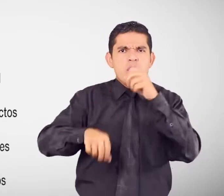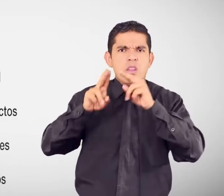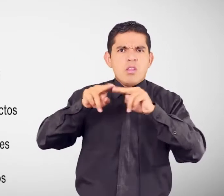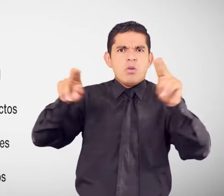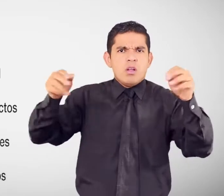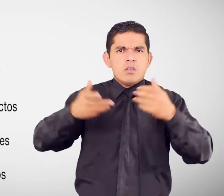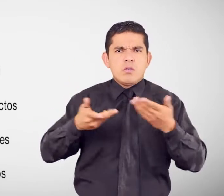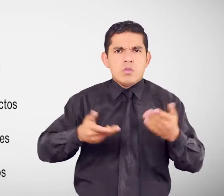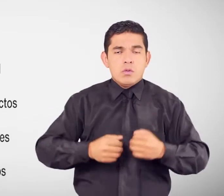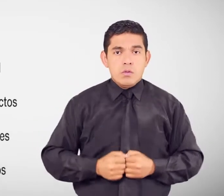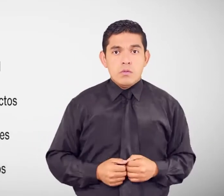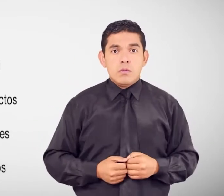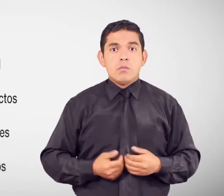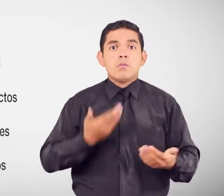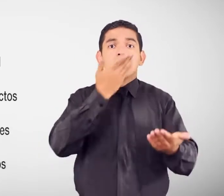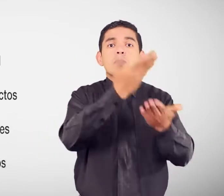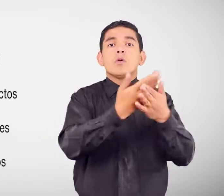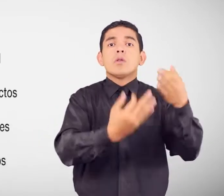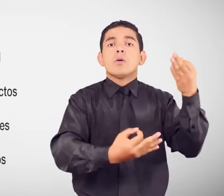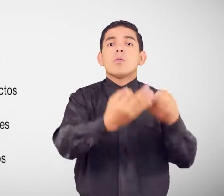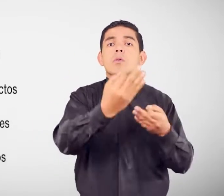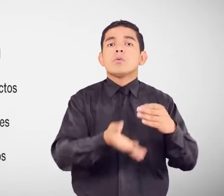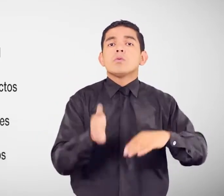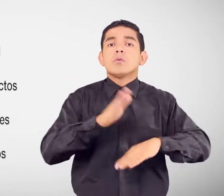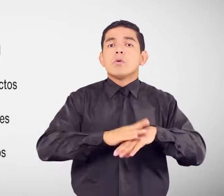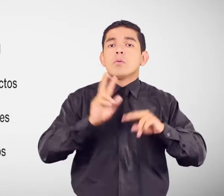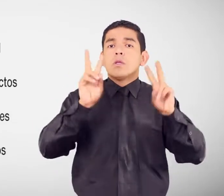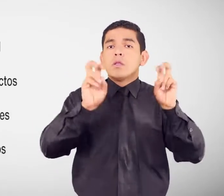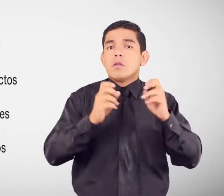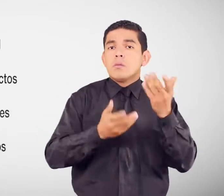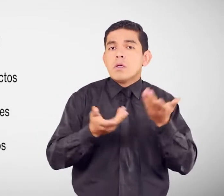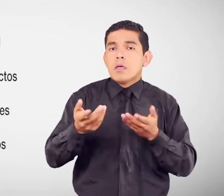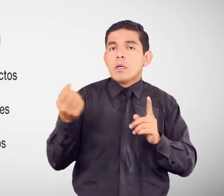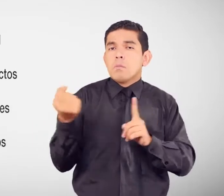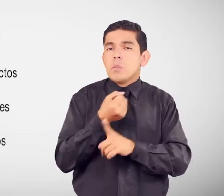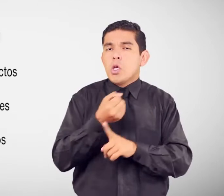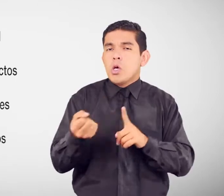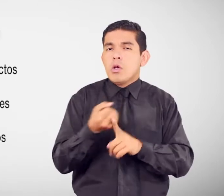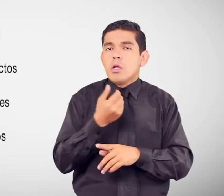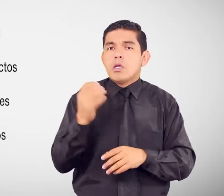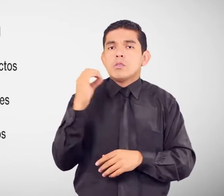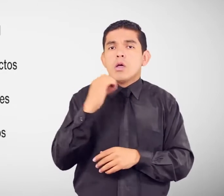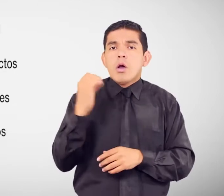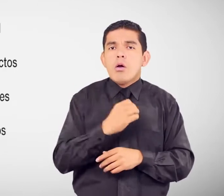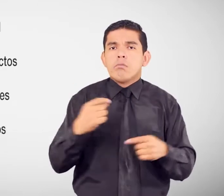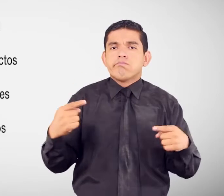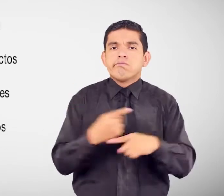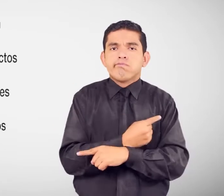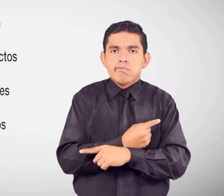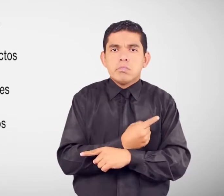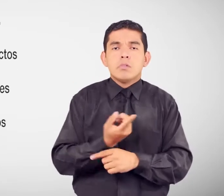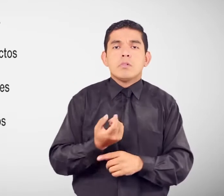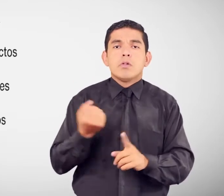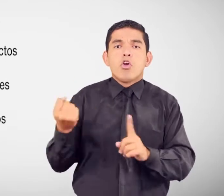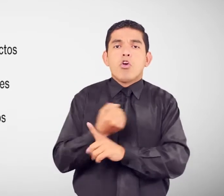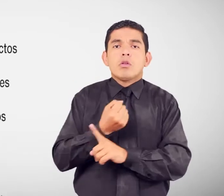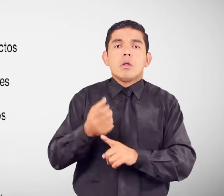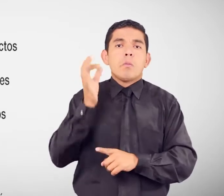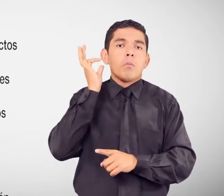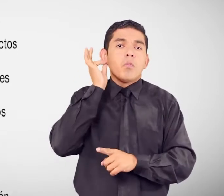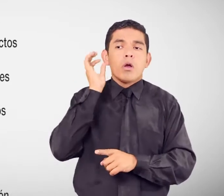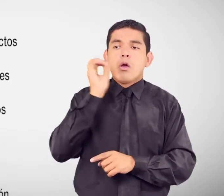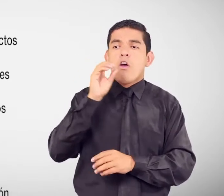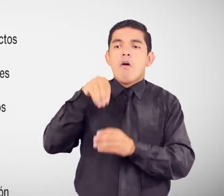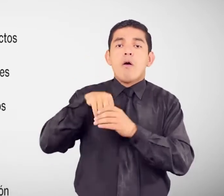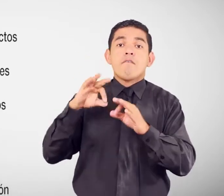Interponer juicios relacionados con los hechos y actos de violencia y las contravenciones contra la mujer o miembros